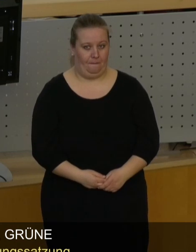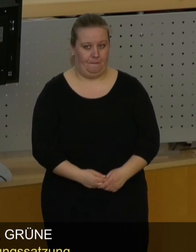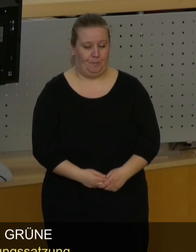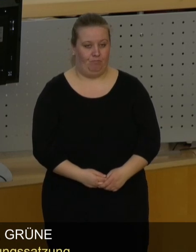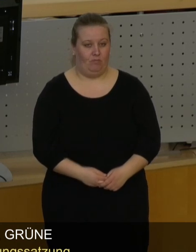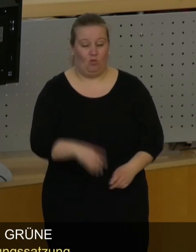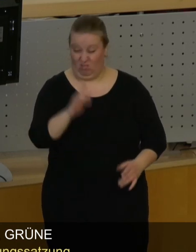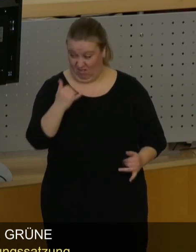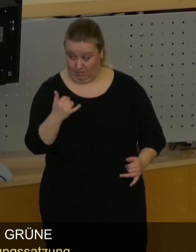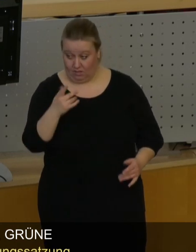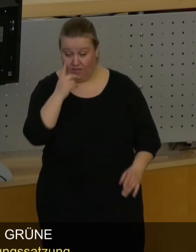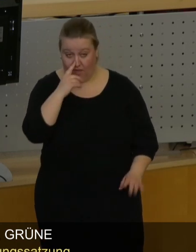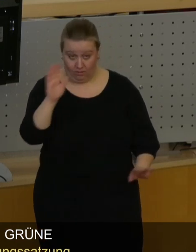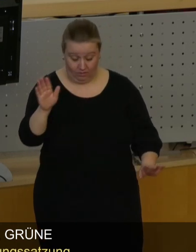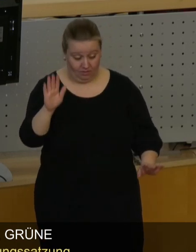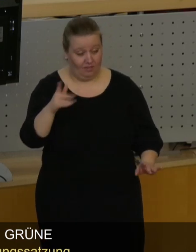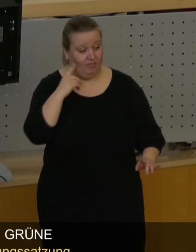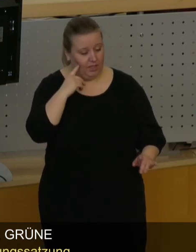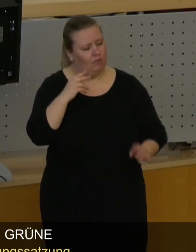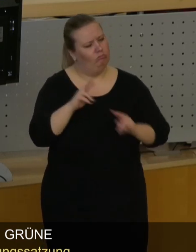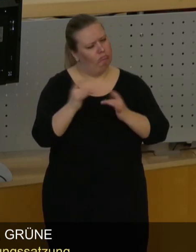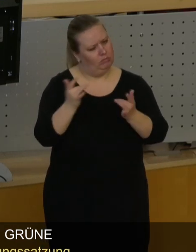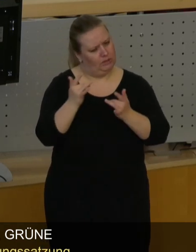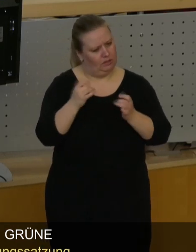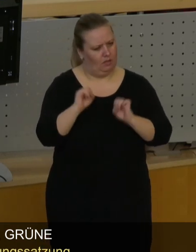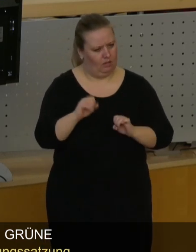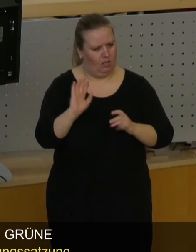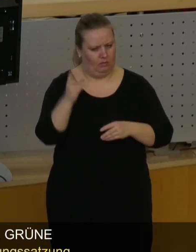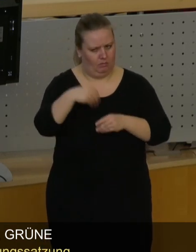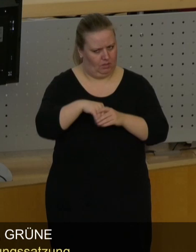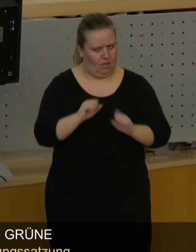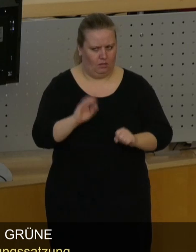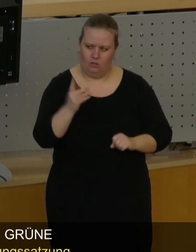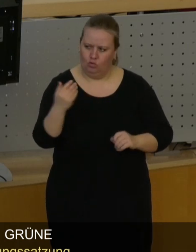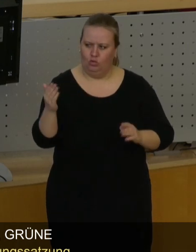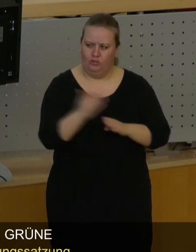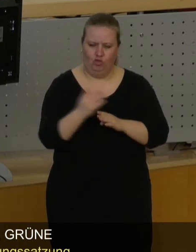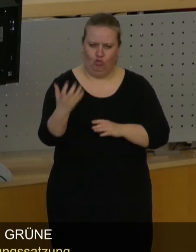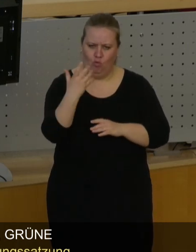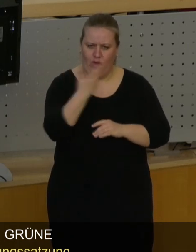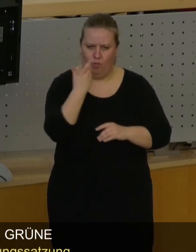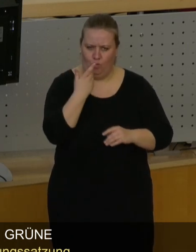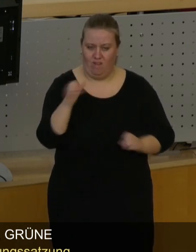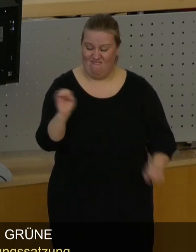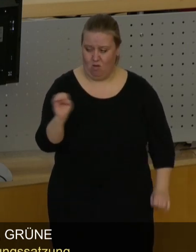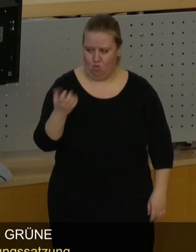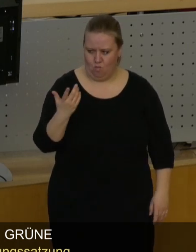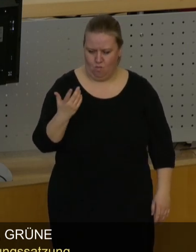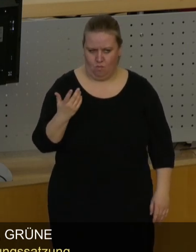Wenn Sie ein bisschen was Konstruktives geleistet hätten, dann würden Sie solche Zwischenrufe nicht machen, weil